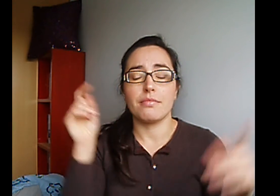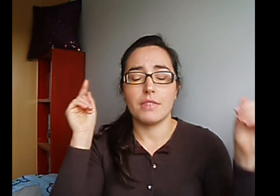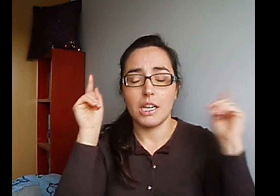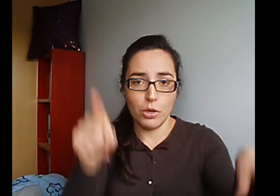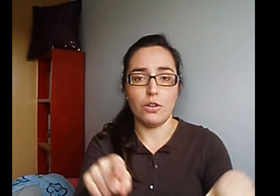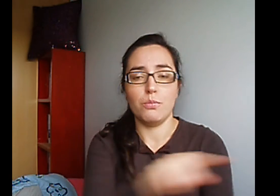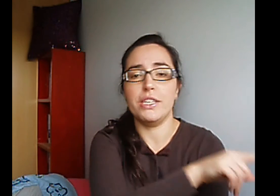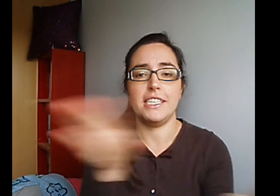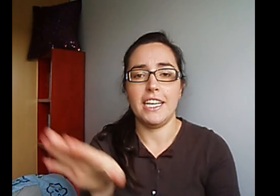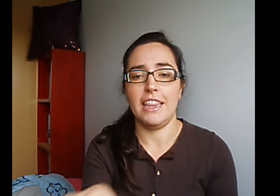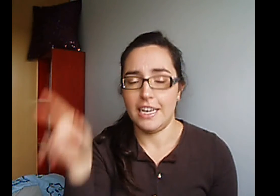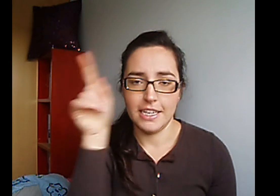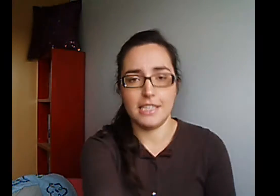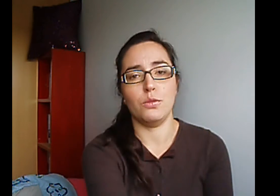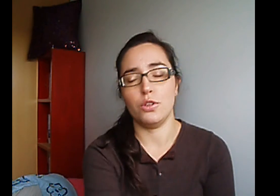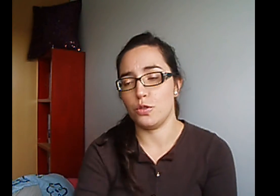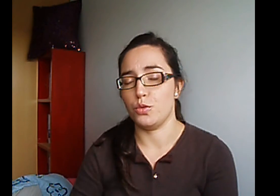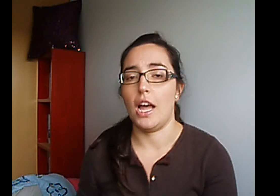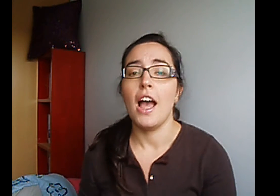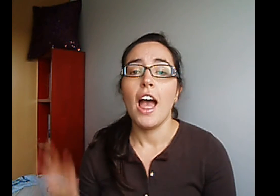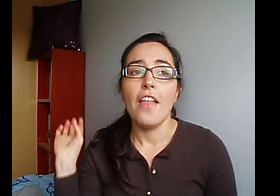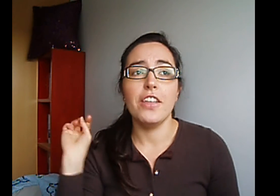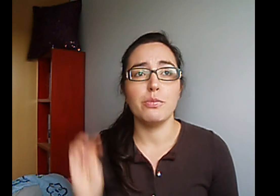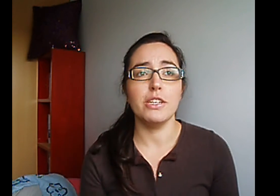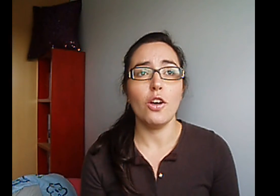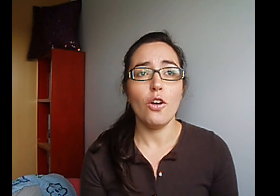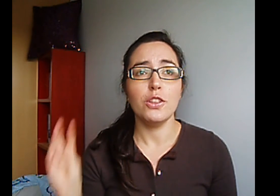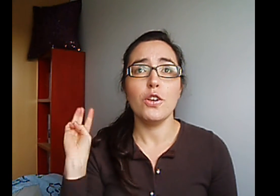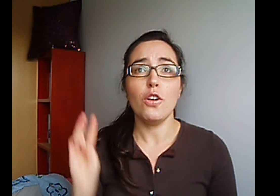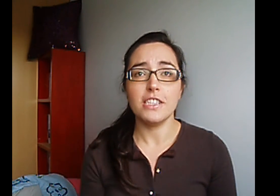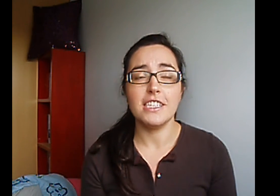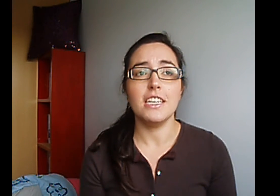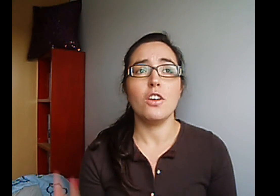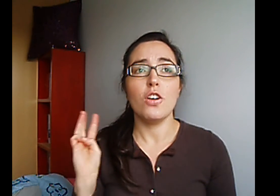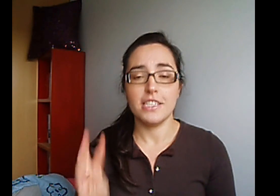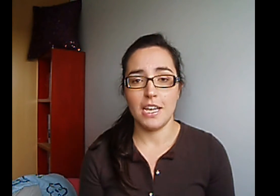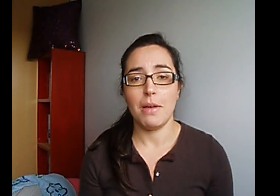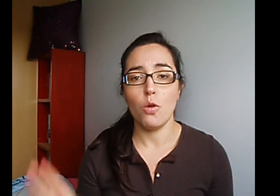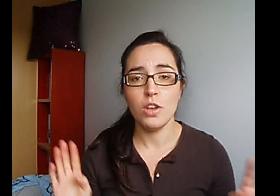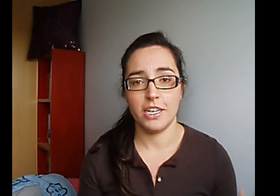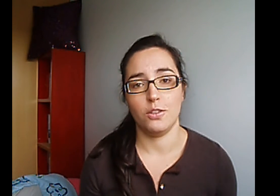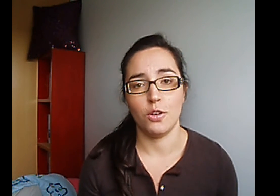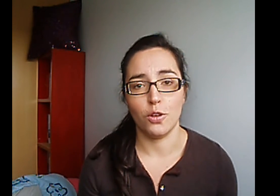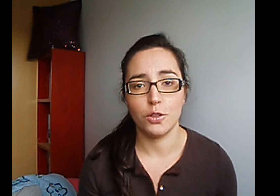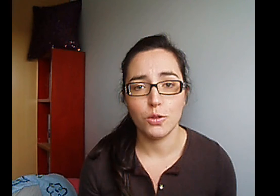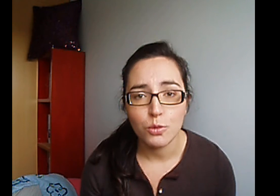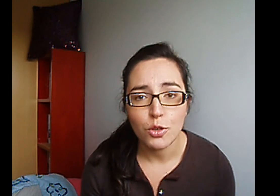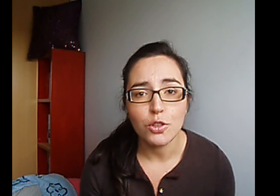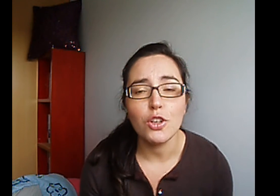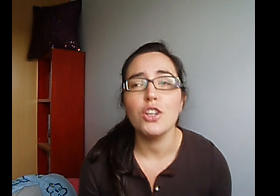Bueno Pues chequearla Que seguro que os gusta Después Otro chico Se llama Un lector nocturno